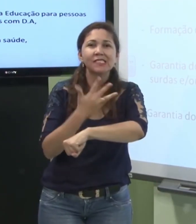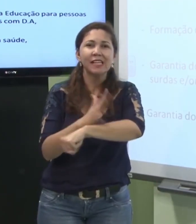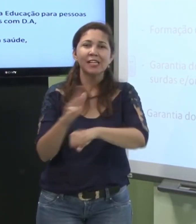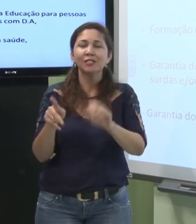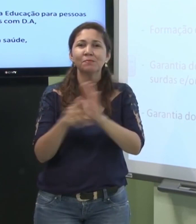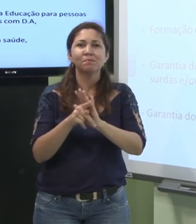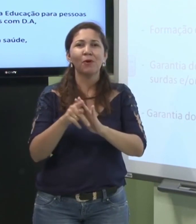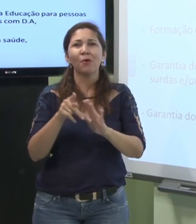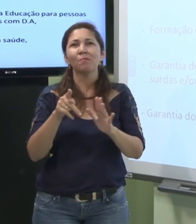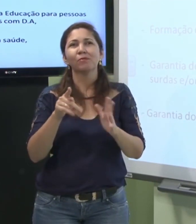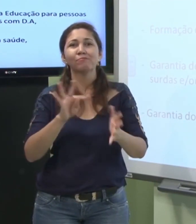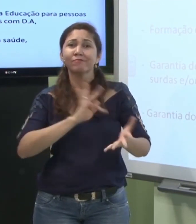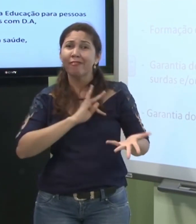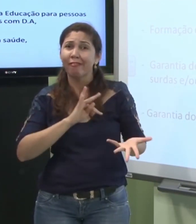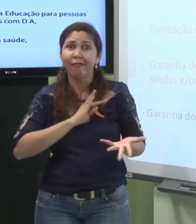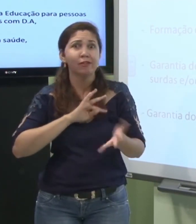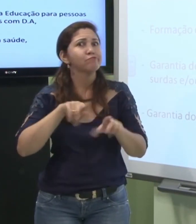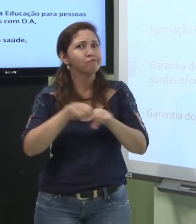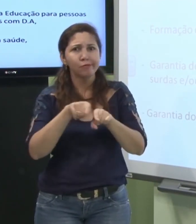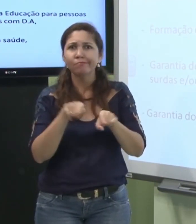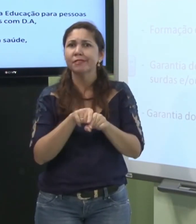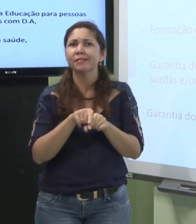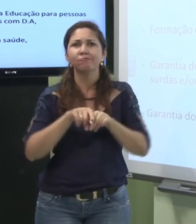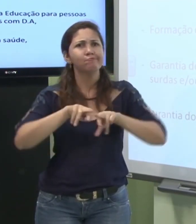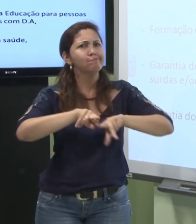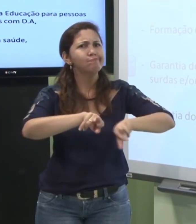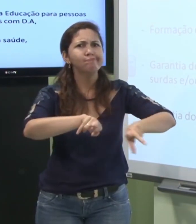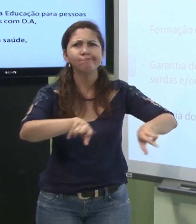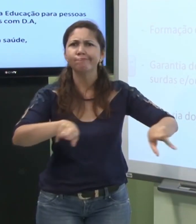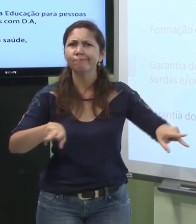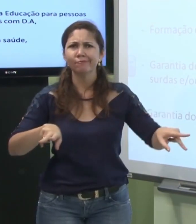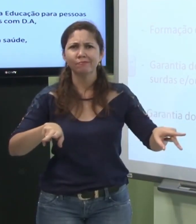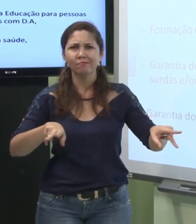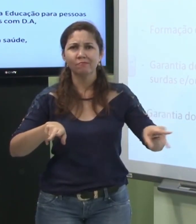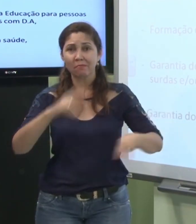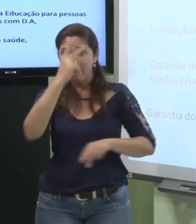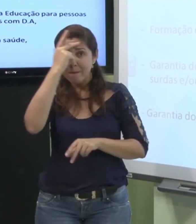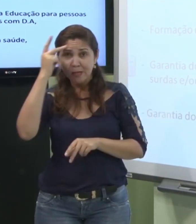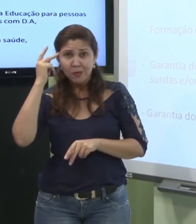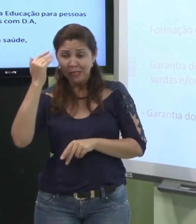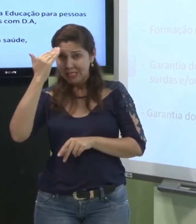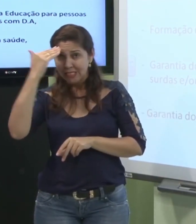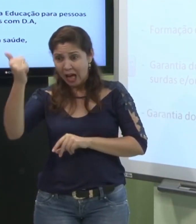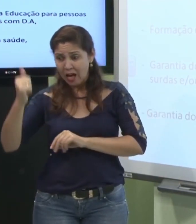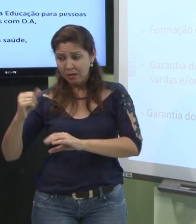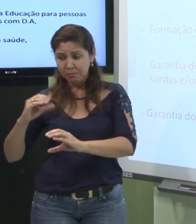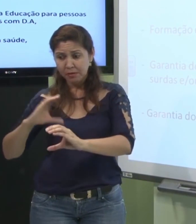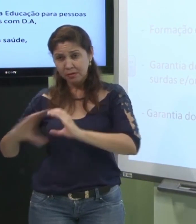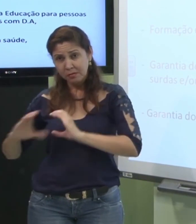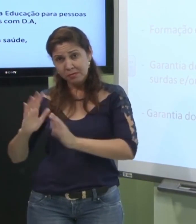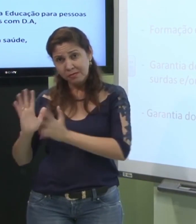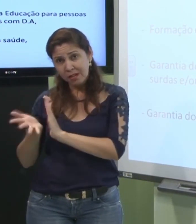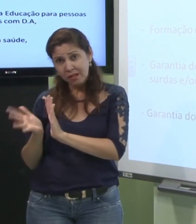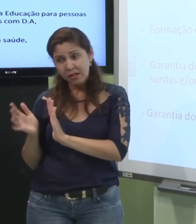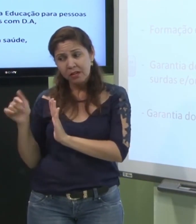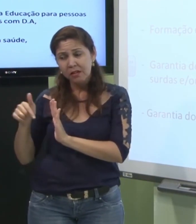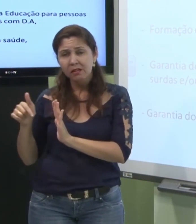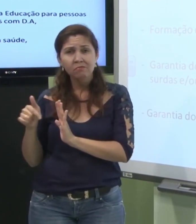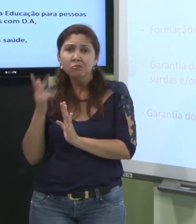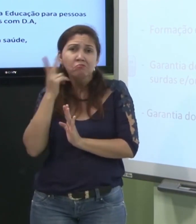prática técnica ele precisa ser técnico ele precisa só saber se comunicar em língua de